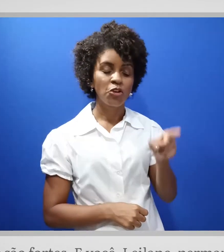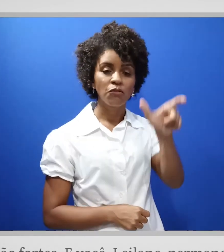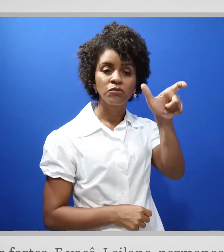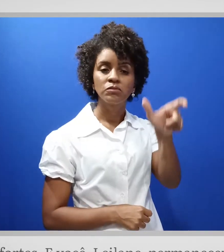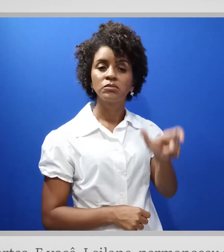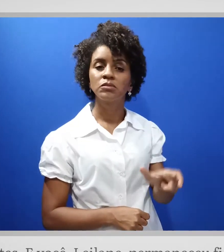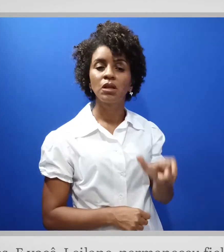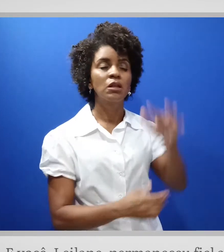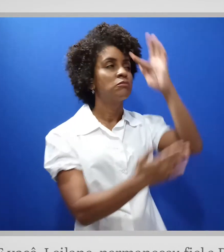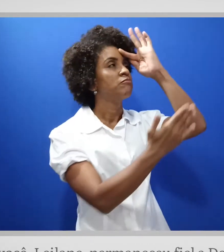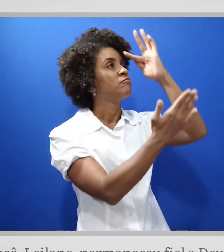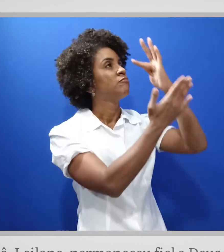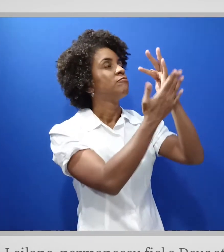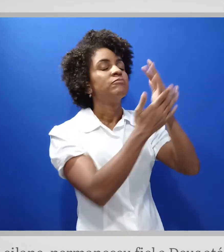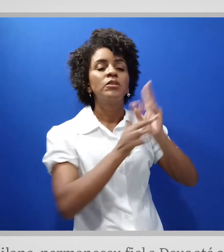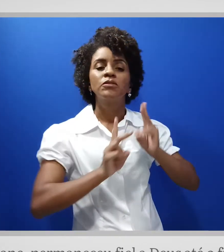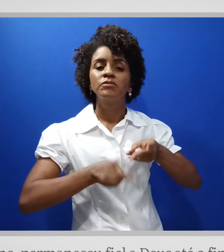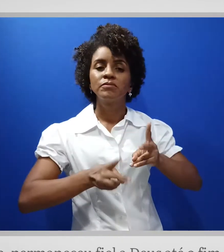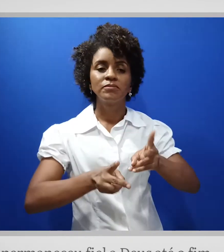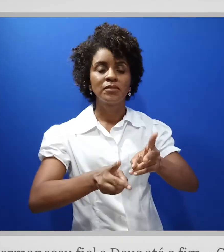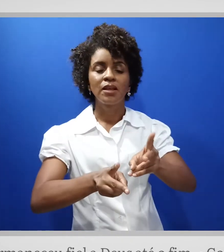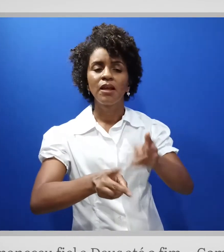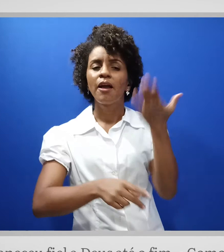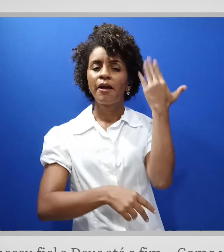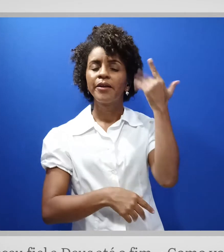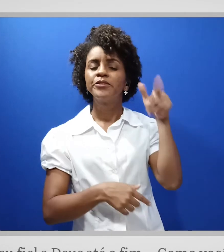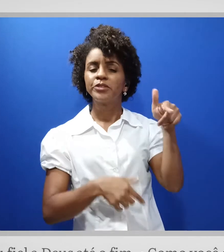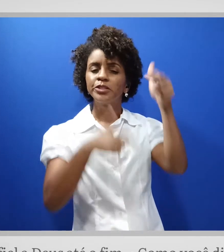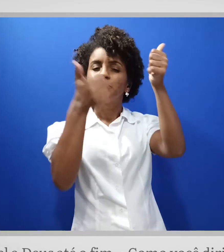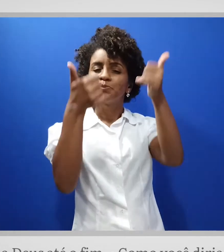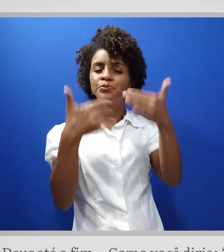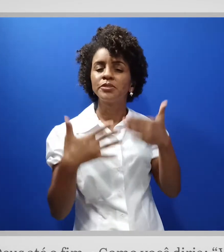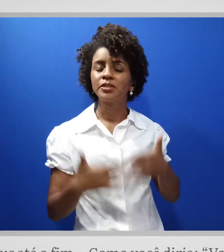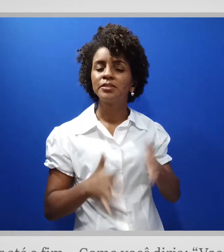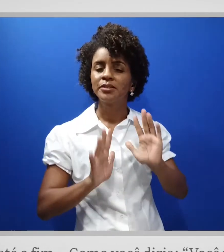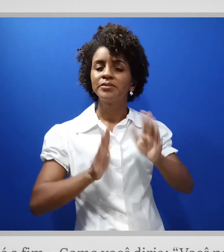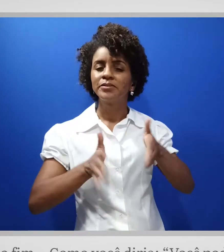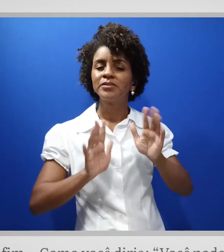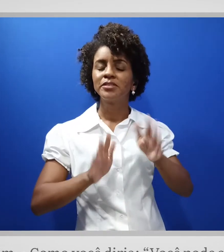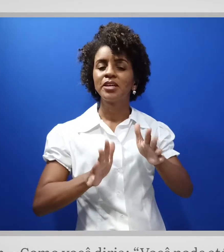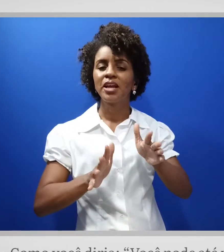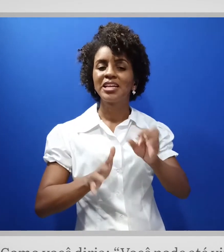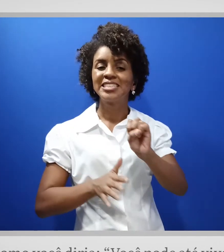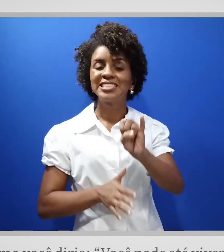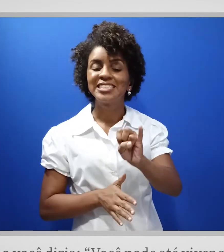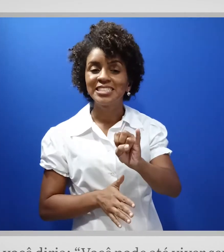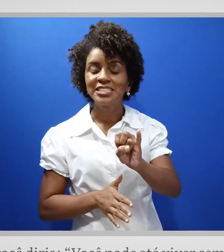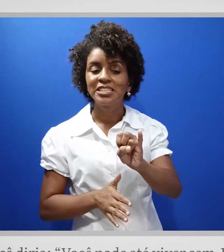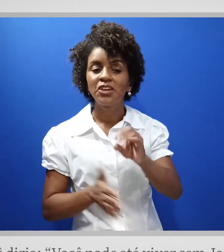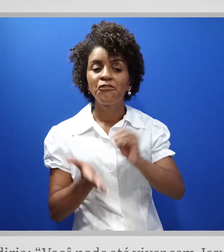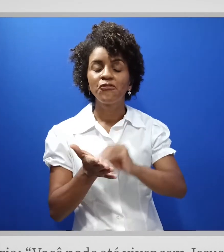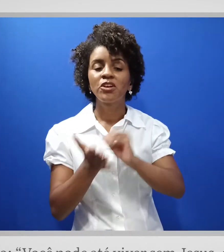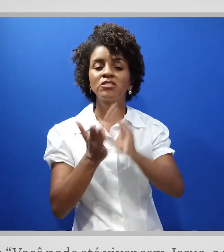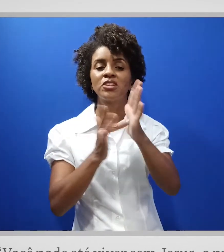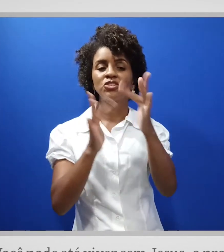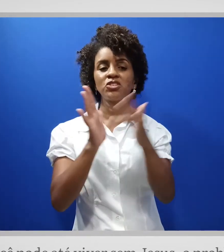Leilani, permaneceu fiel a Deus até o fim Como você diria, você pode até viver